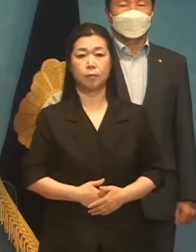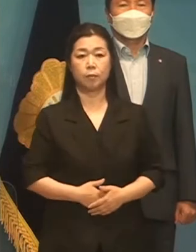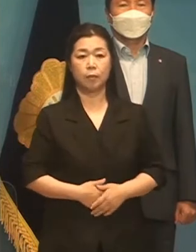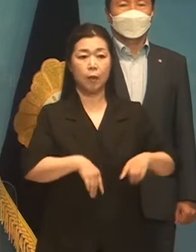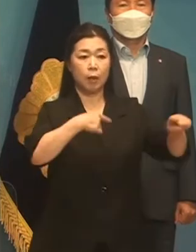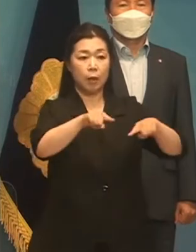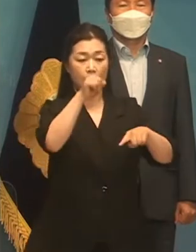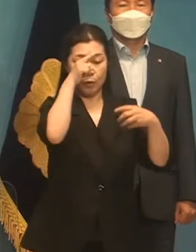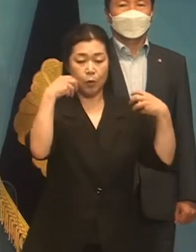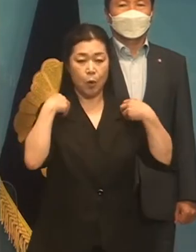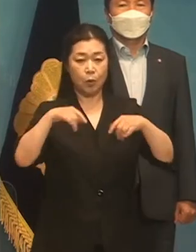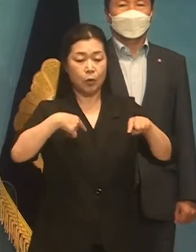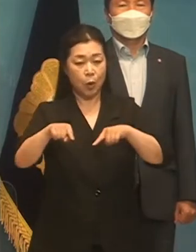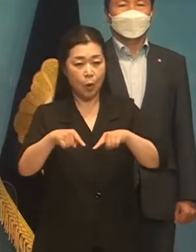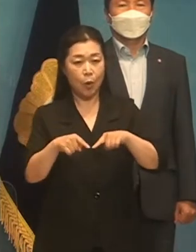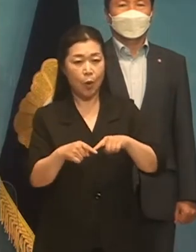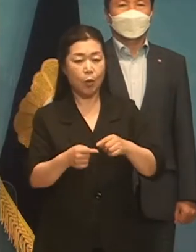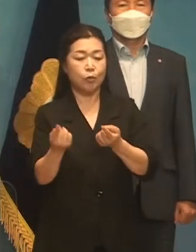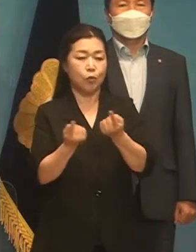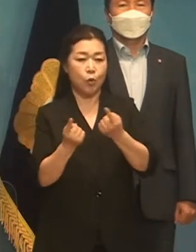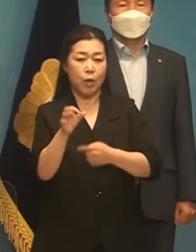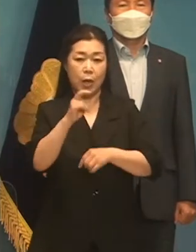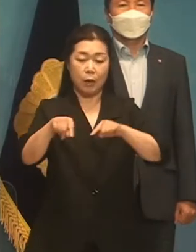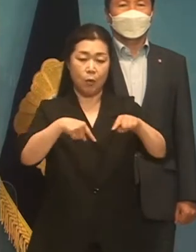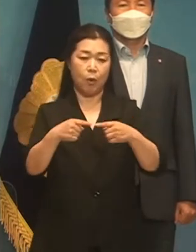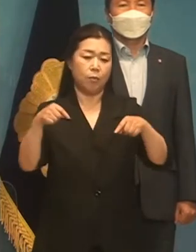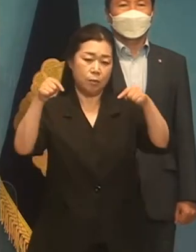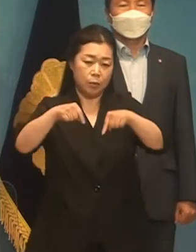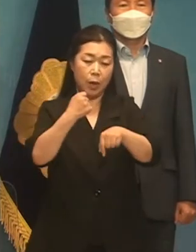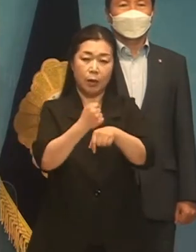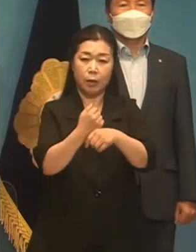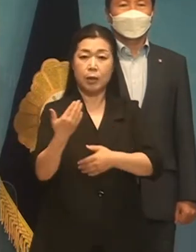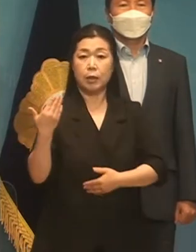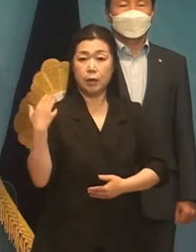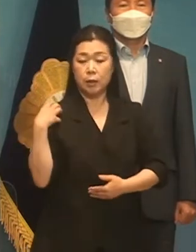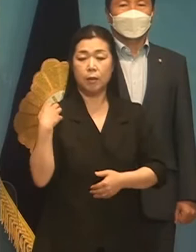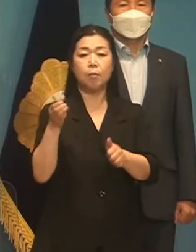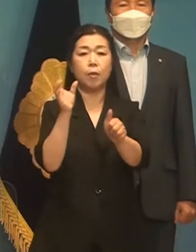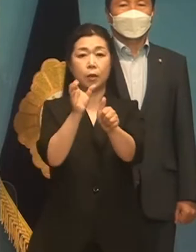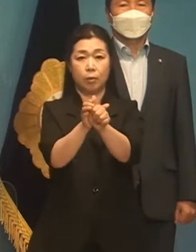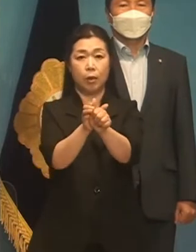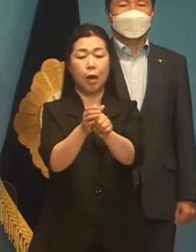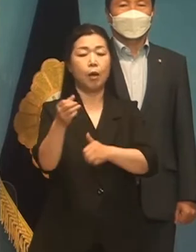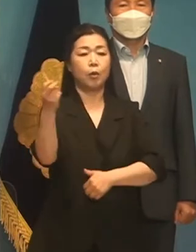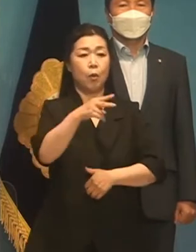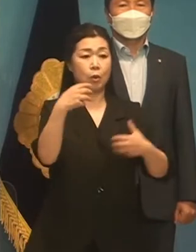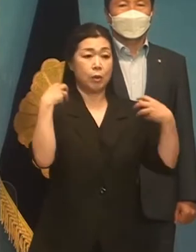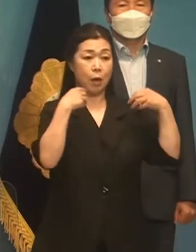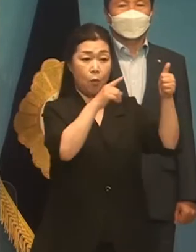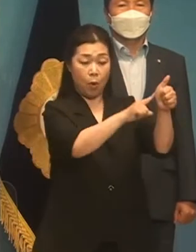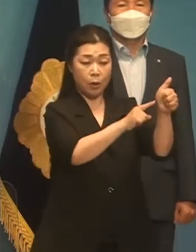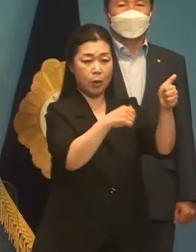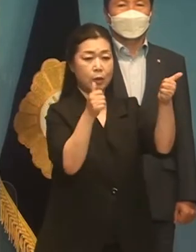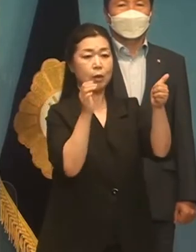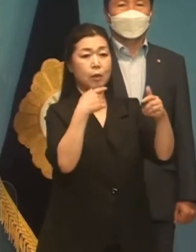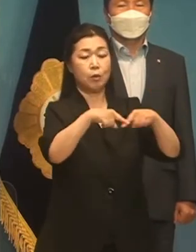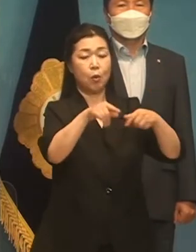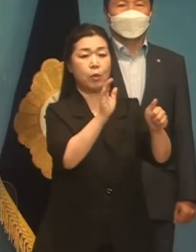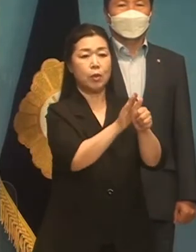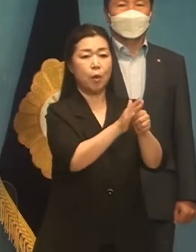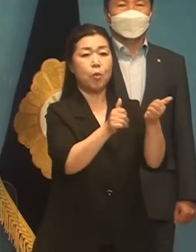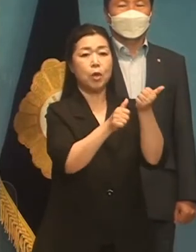당정청 조율과 야당과의 생산적인 정책 협의를 편의할 것입니다. 이와 함께 장관 정책 보좌관과